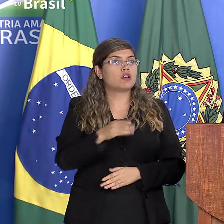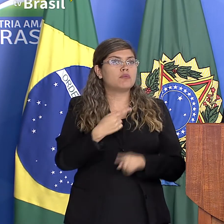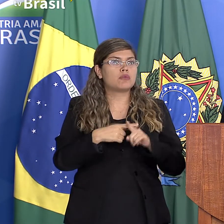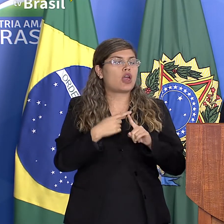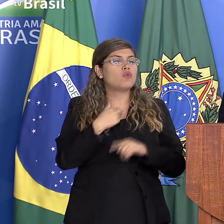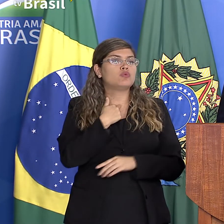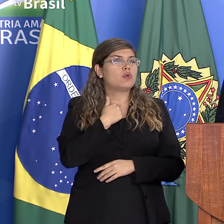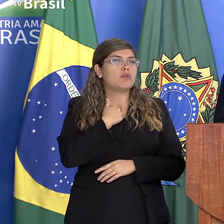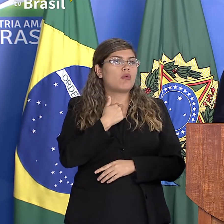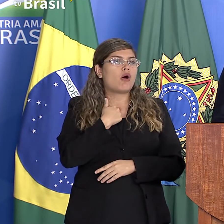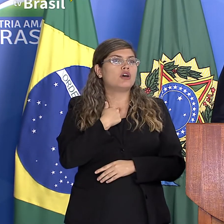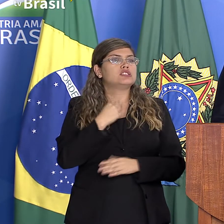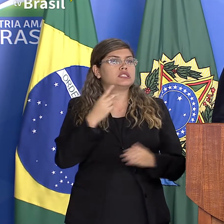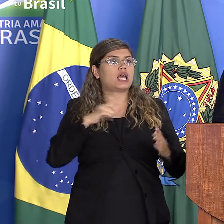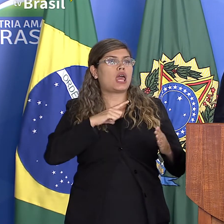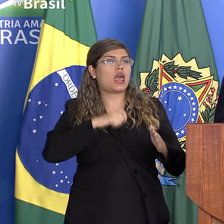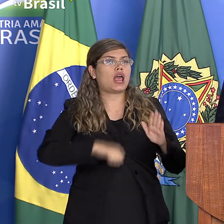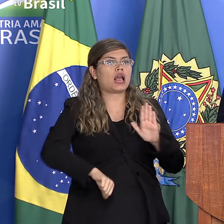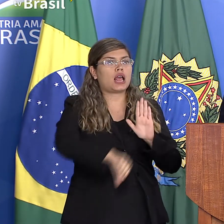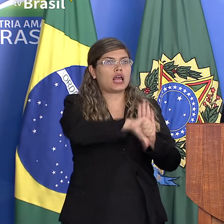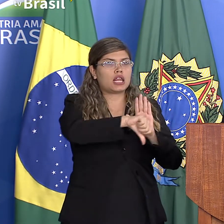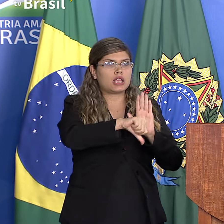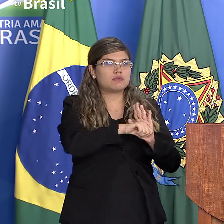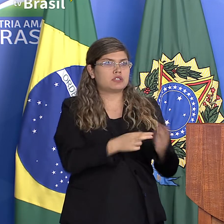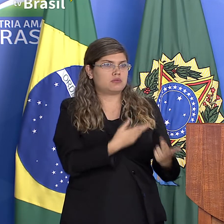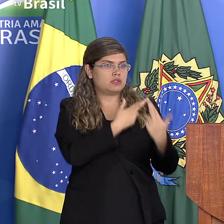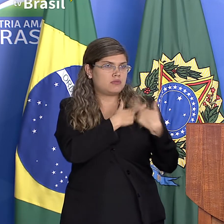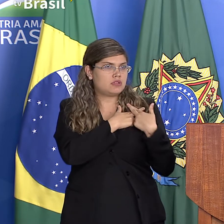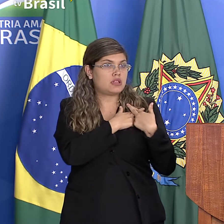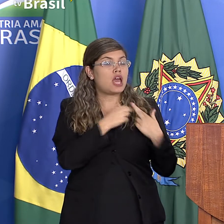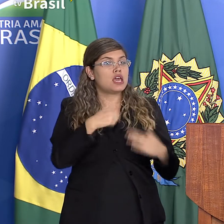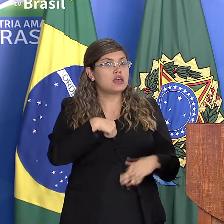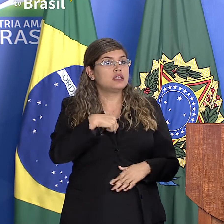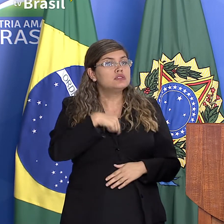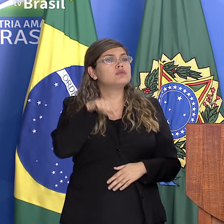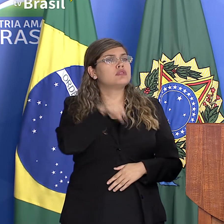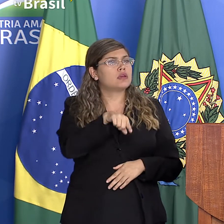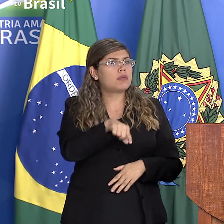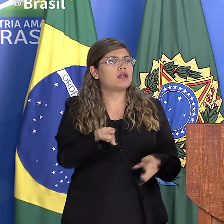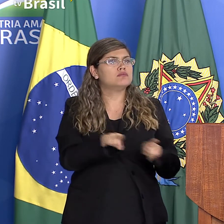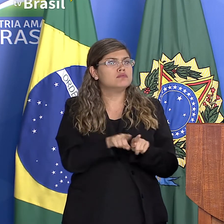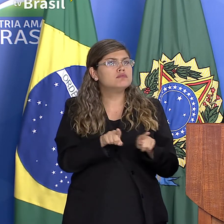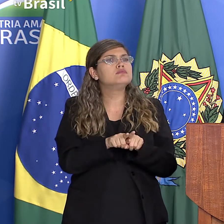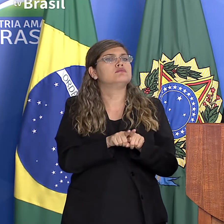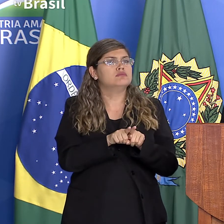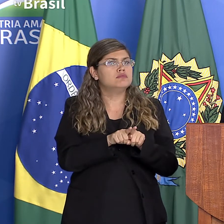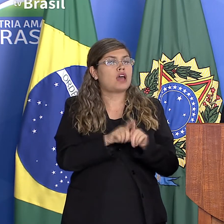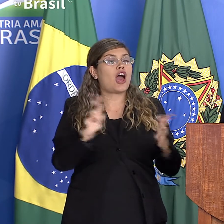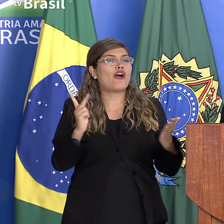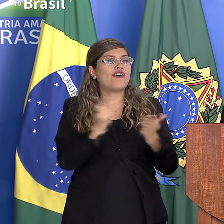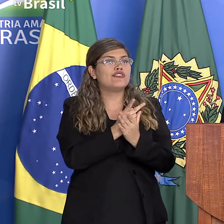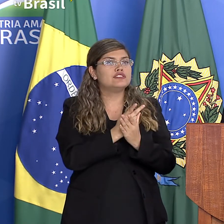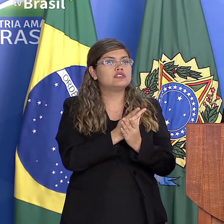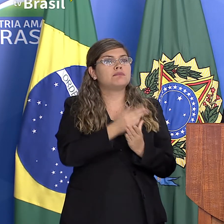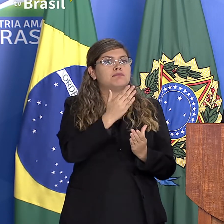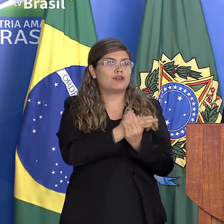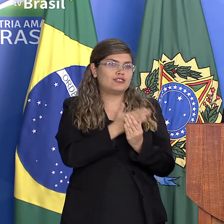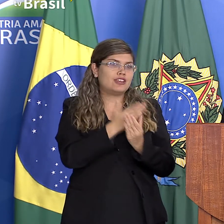em crime de responsabilidade e me submeter sim a um processo de impedimento